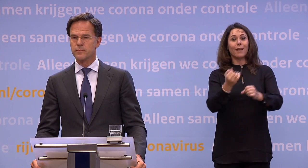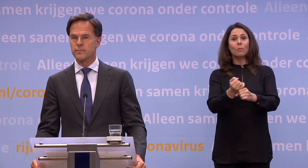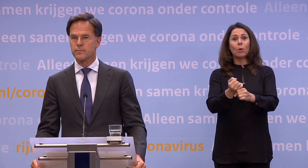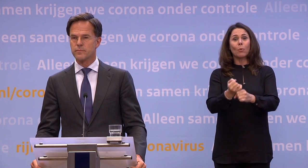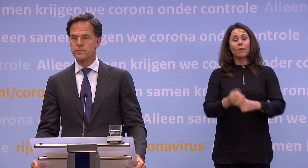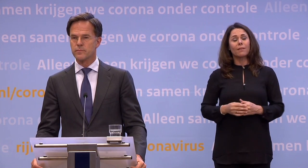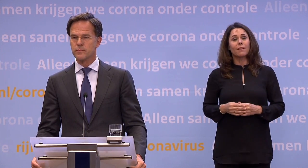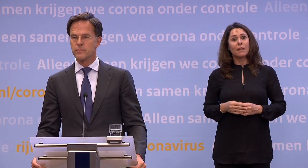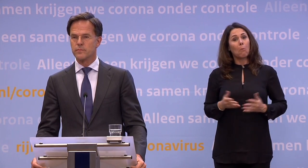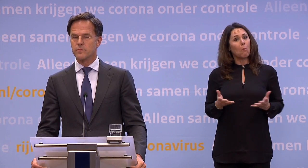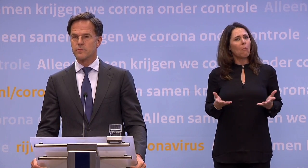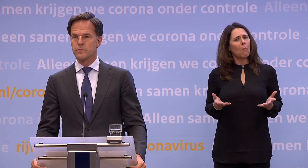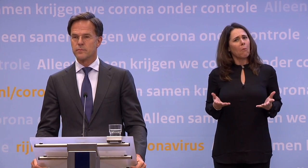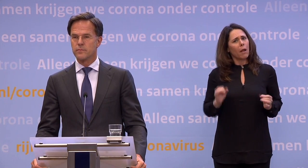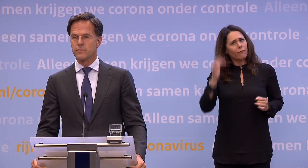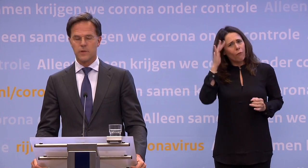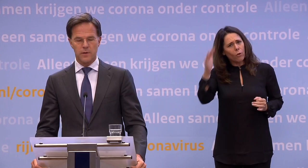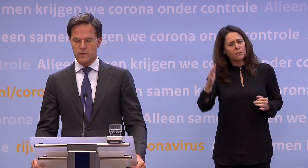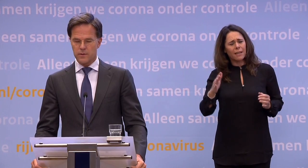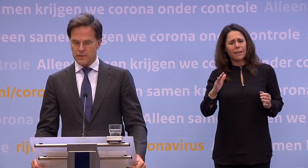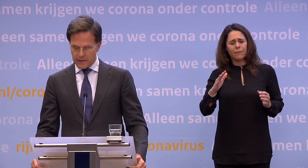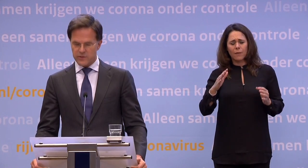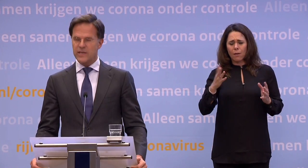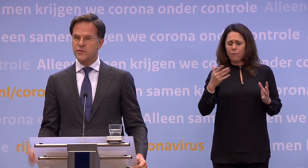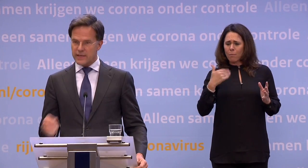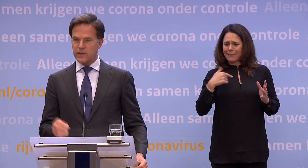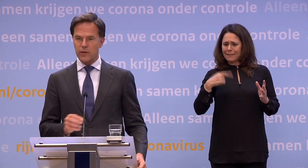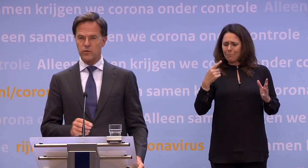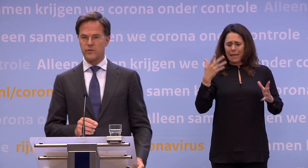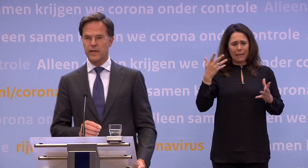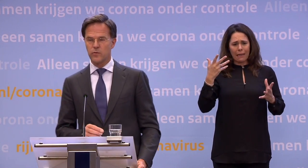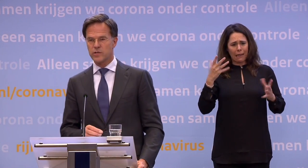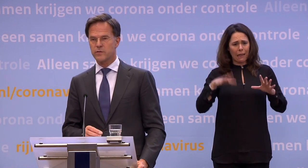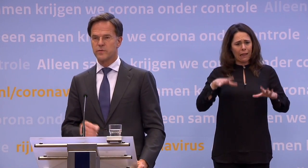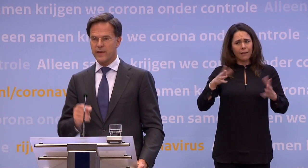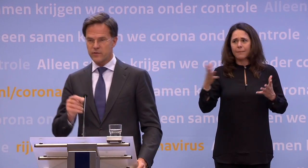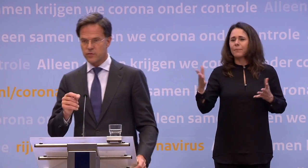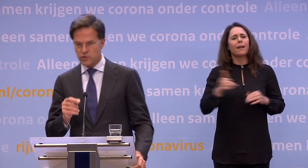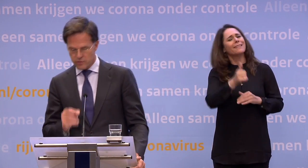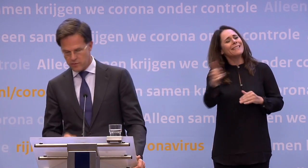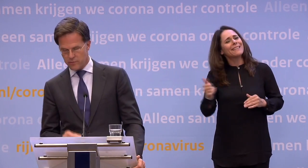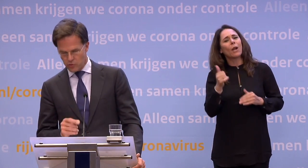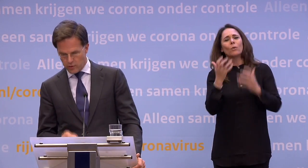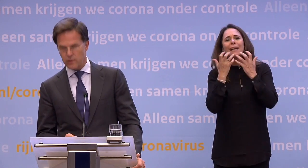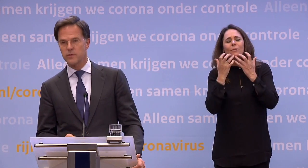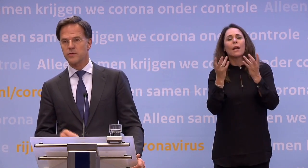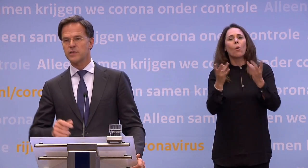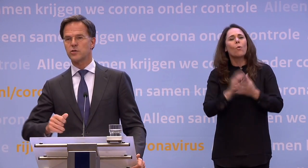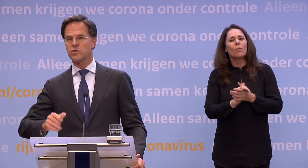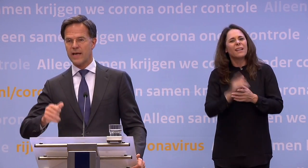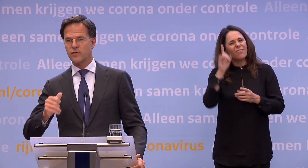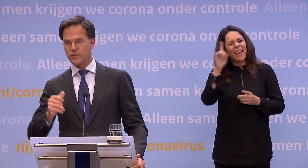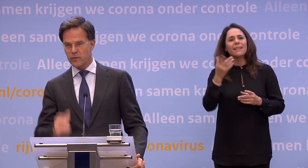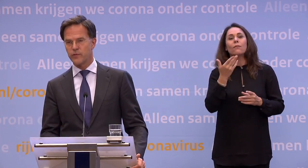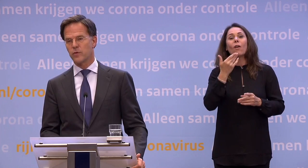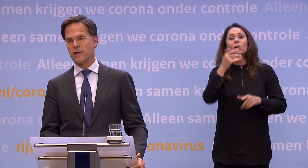voorstellen dat dat dan voor mensen toch extra wrevel opwet? Nee, want daar is voor ieder heel goed uitgeleg hoe het zit. We weten voor jongeren dat de